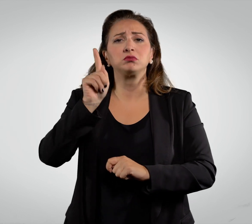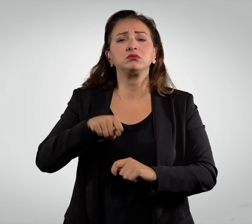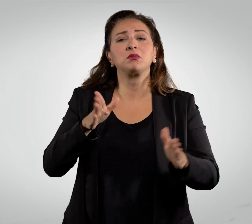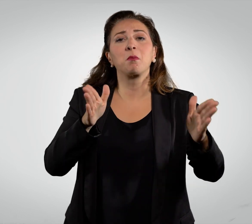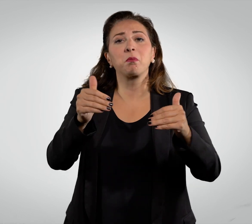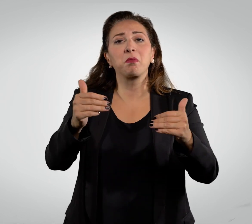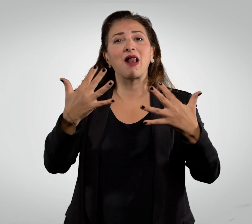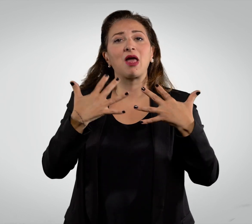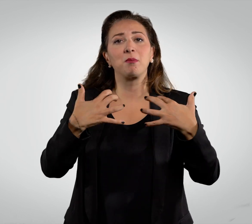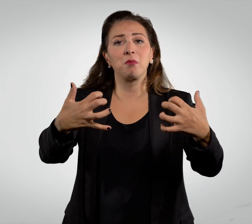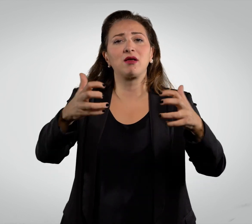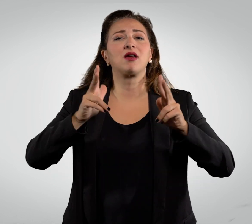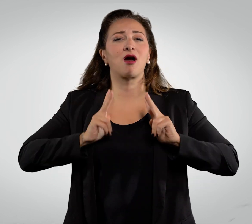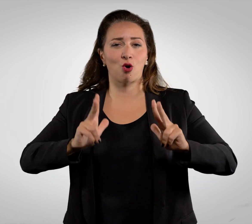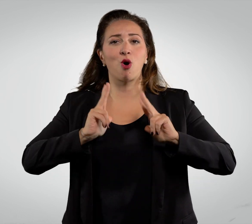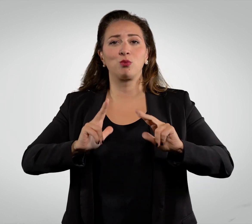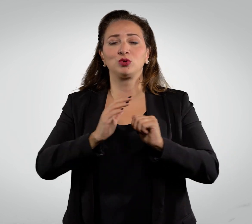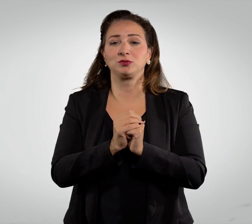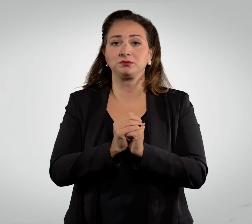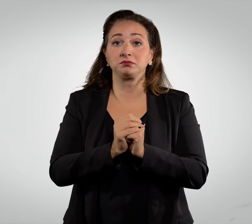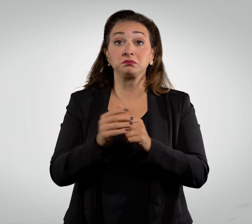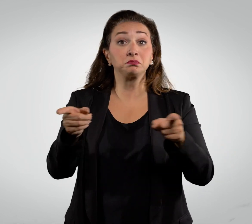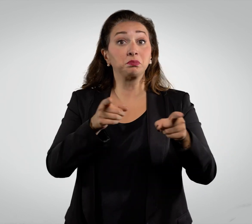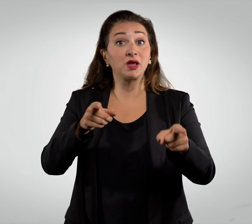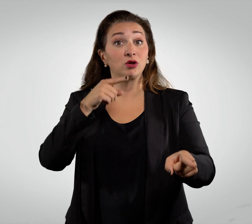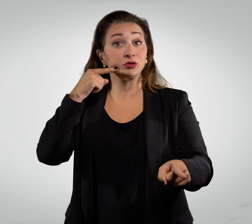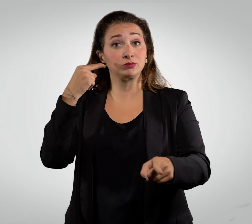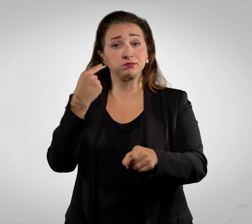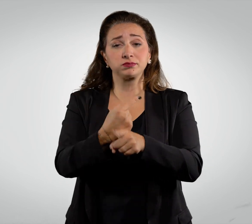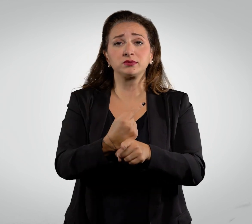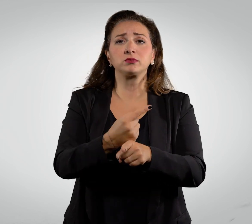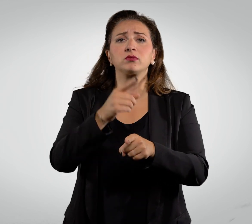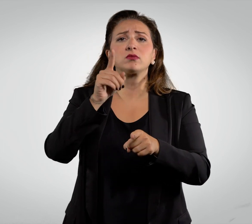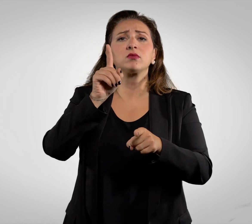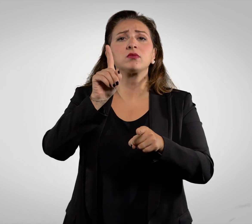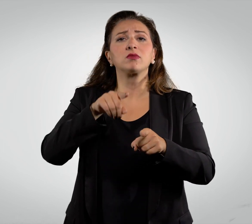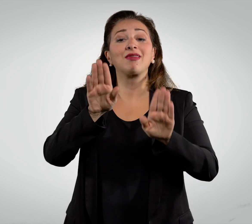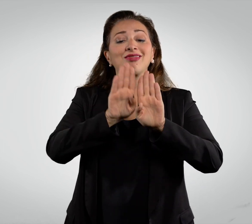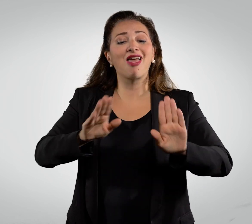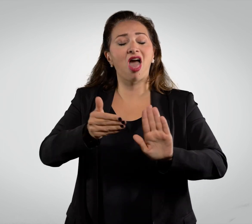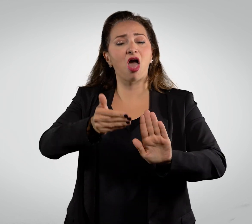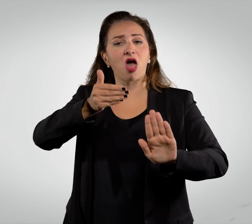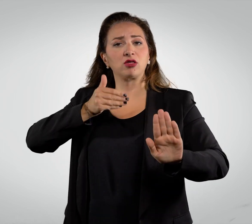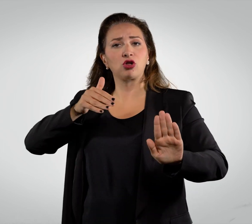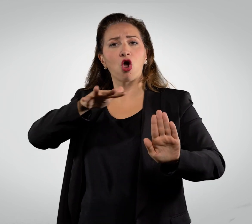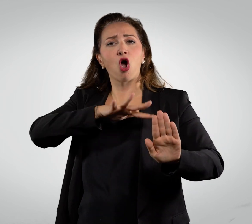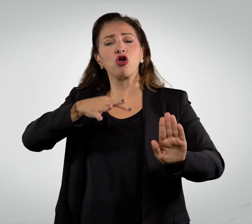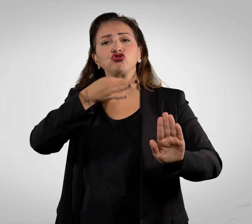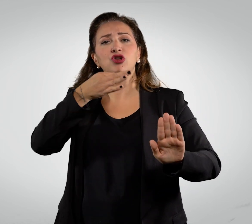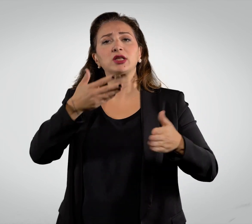negli stessi anni viene progettata anche la superficie aperta del giardino pubblico collocato nell'area posteriore